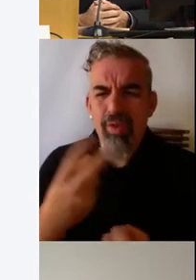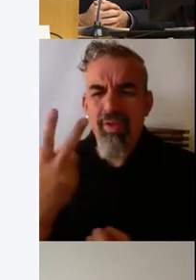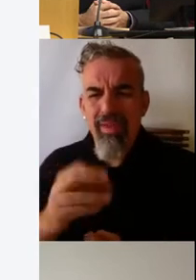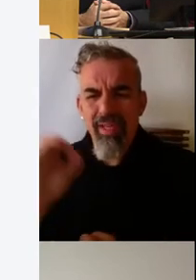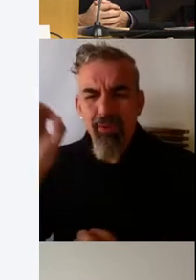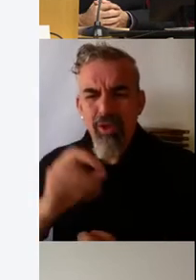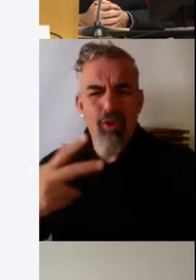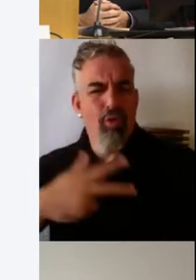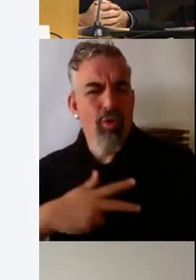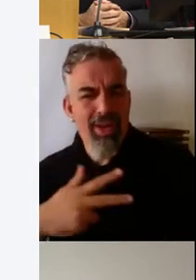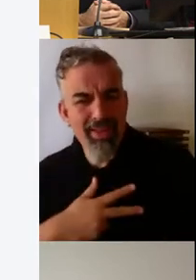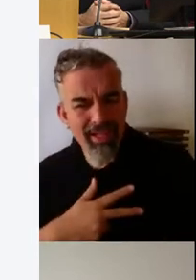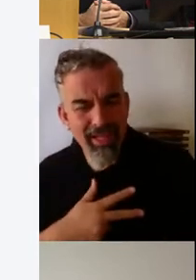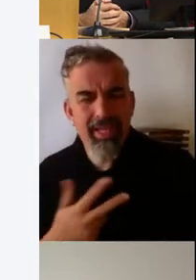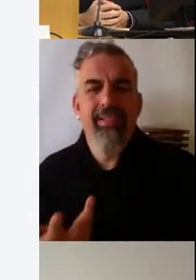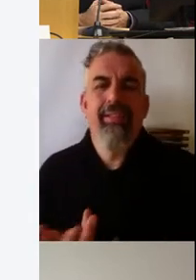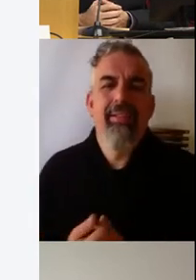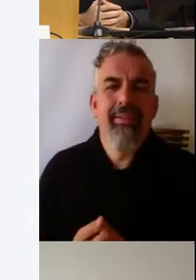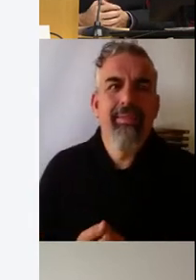jurídicas,